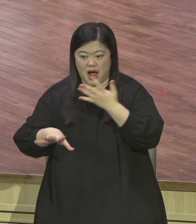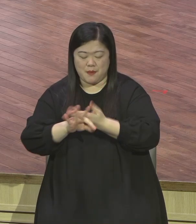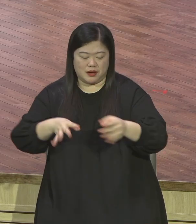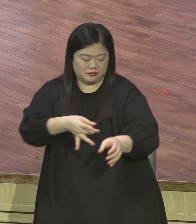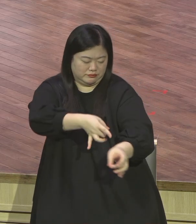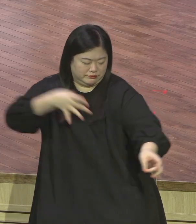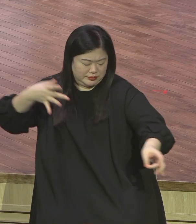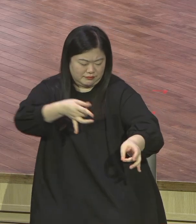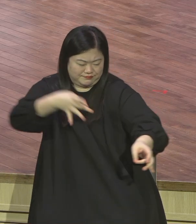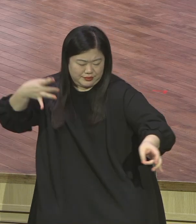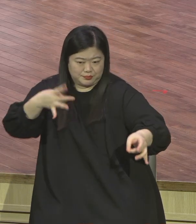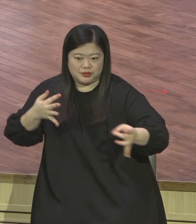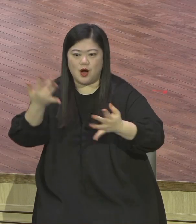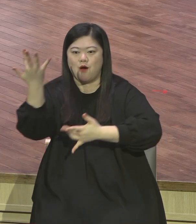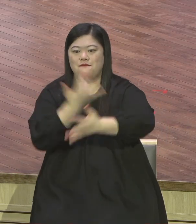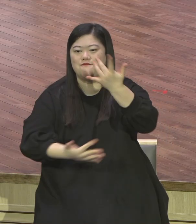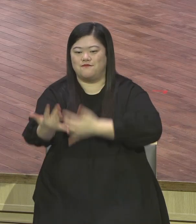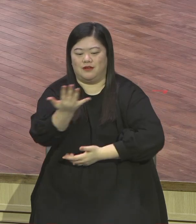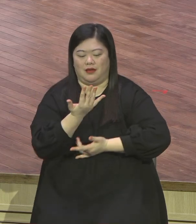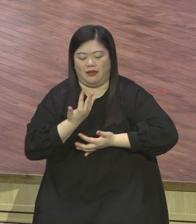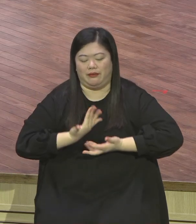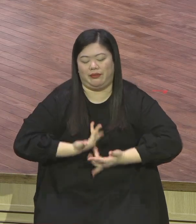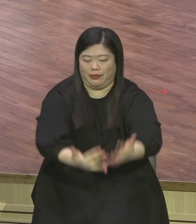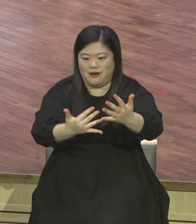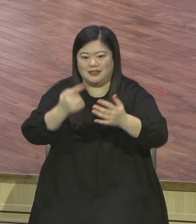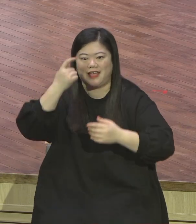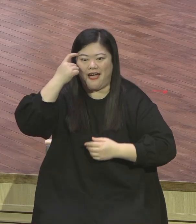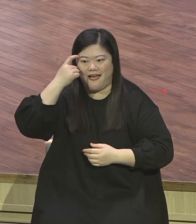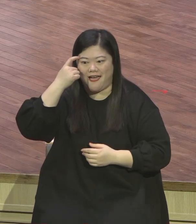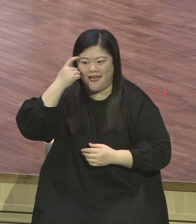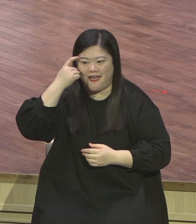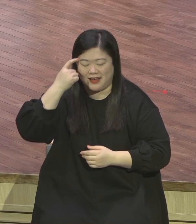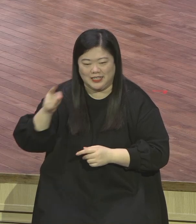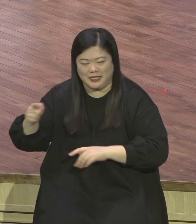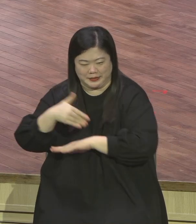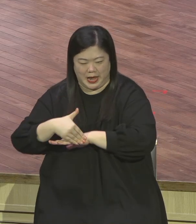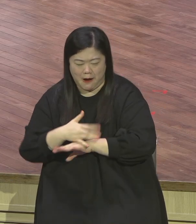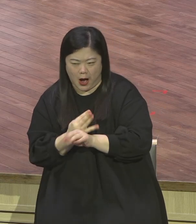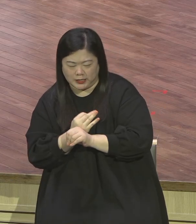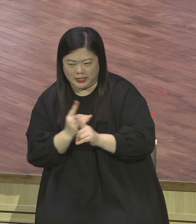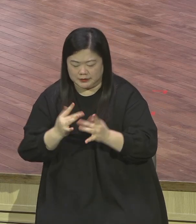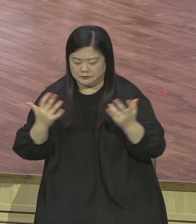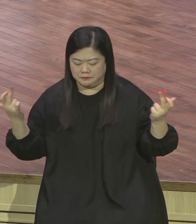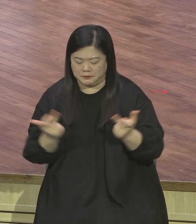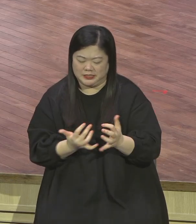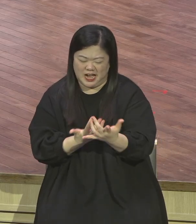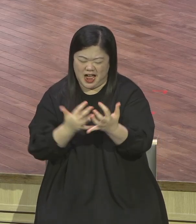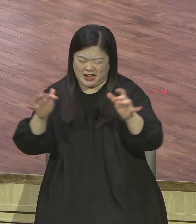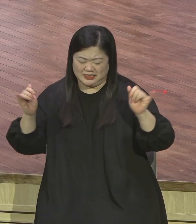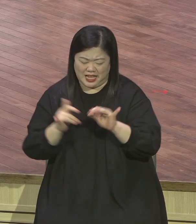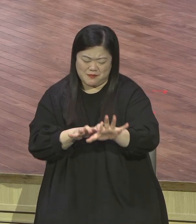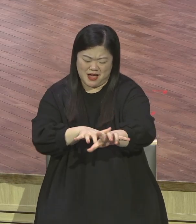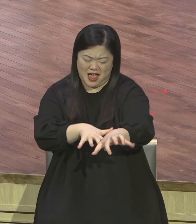이제 불화공을 가지고 확 태워 죽이려고 하는 순간에 하늘에 손앞에 확 쏟아지니까